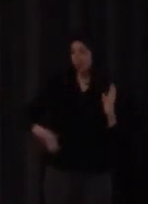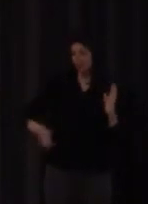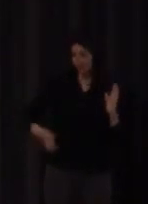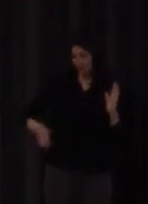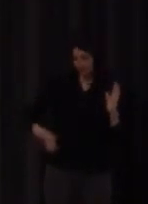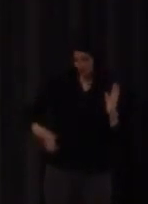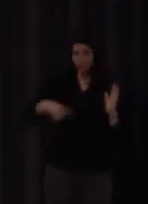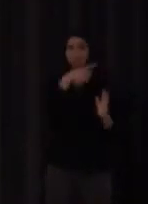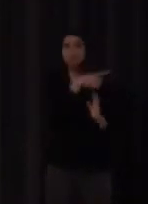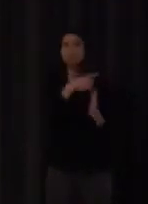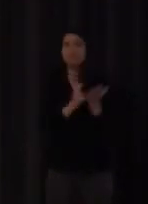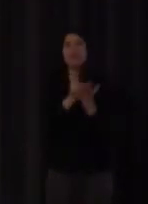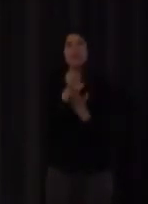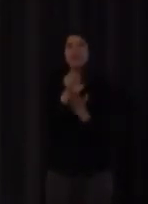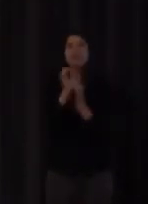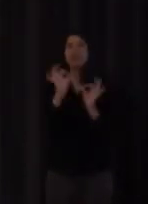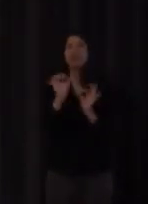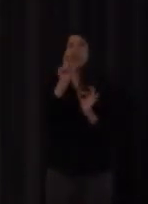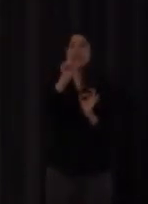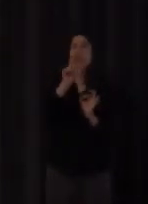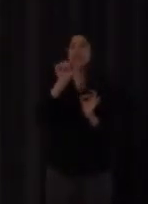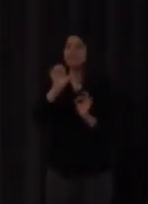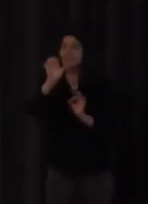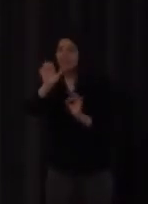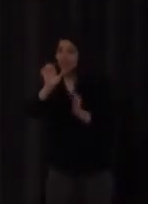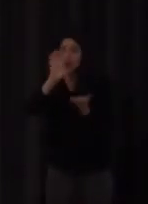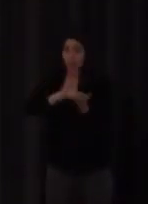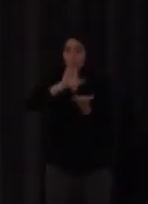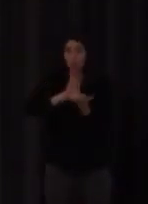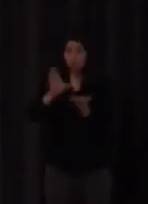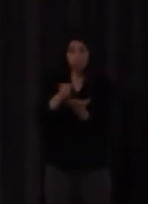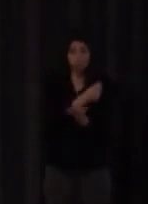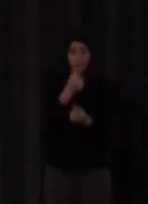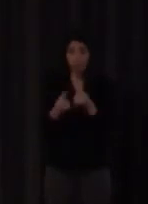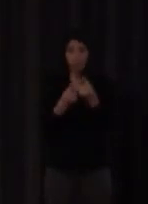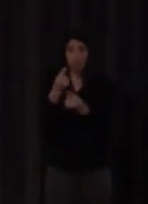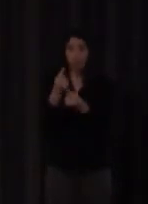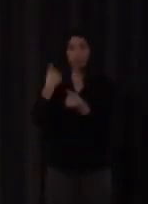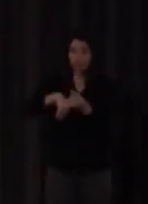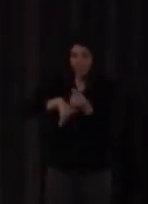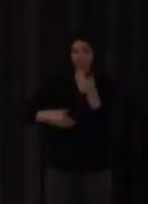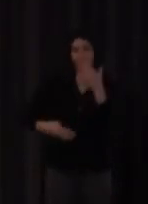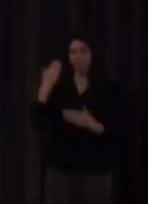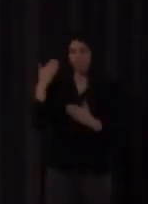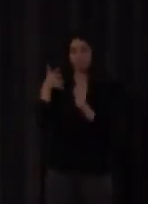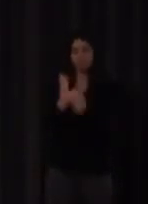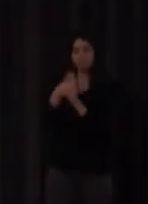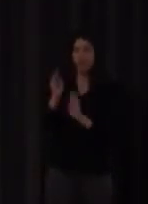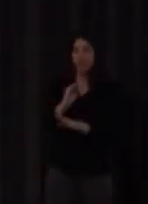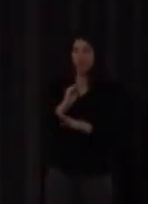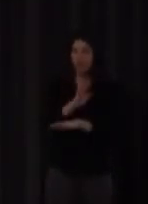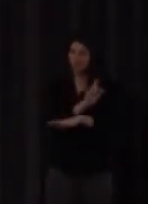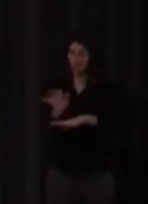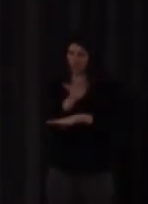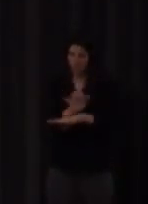lengua de signos española en todos los cursos poco a poco se va impartiendo este sistema de escritura de los 23